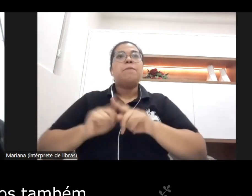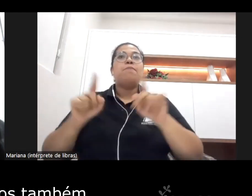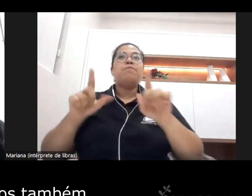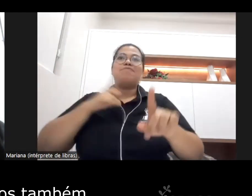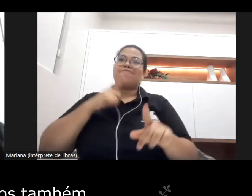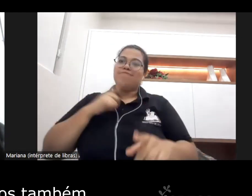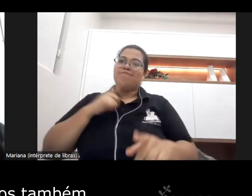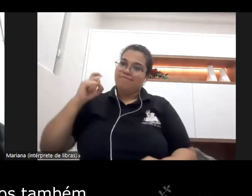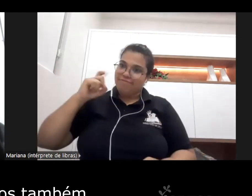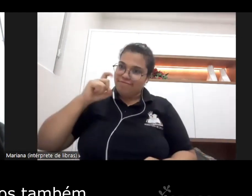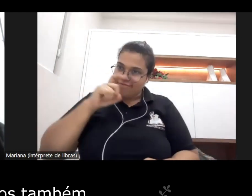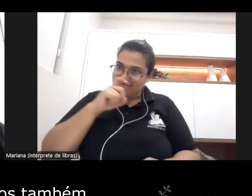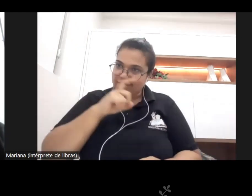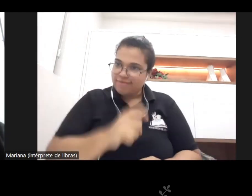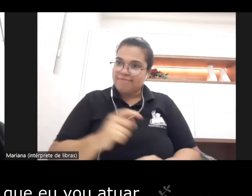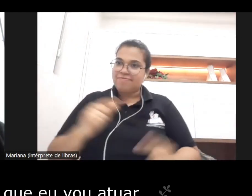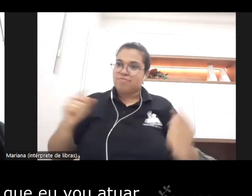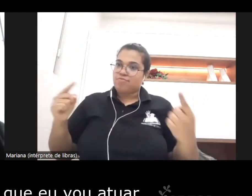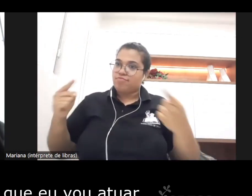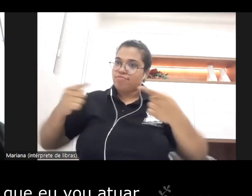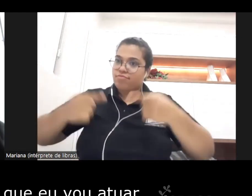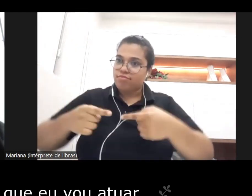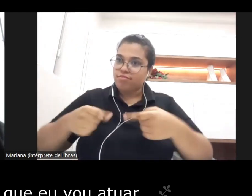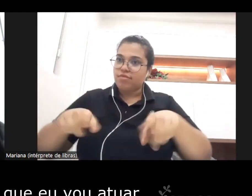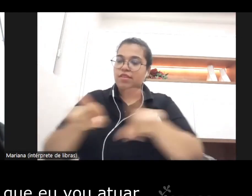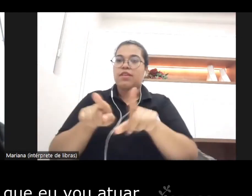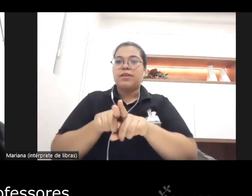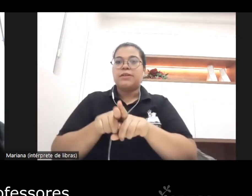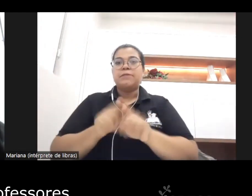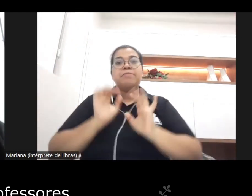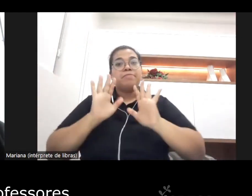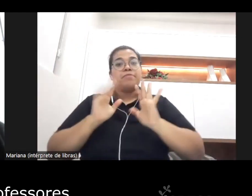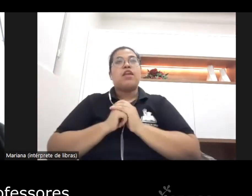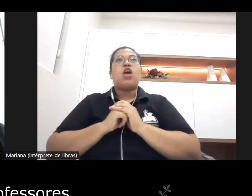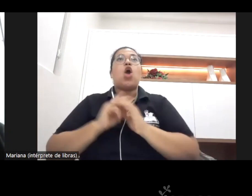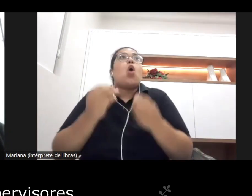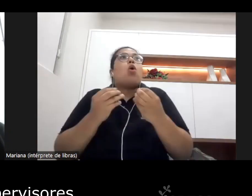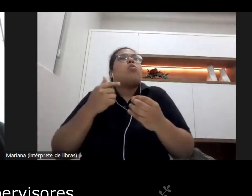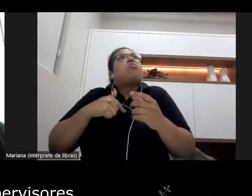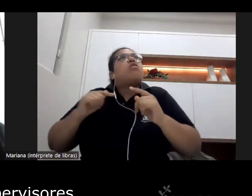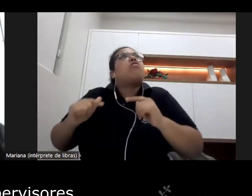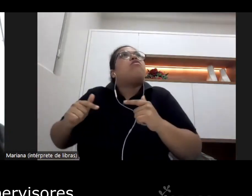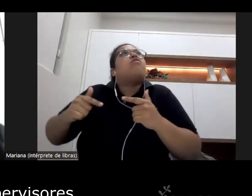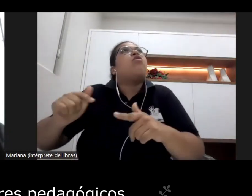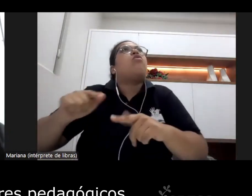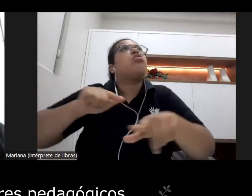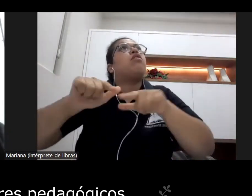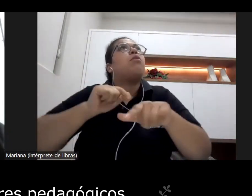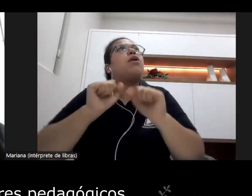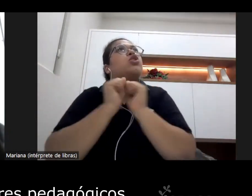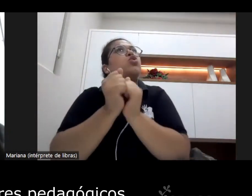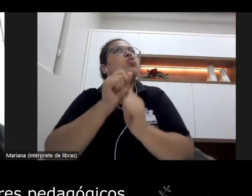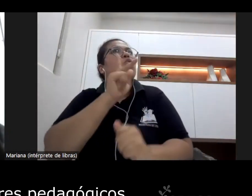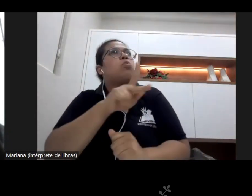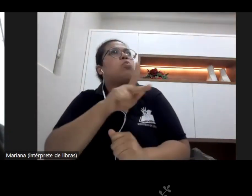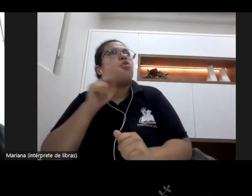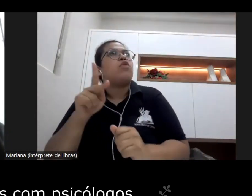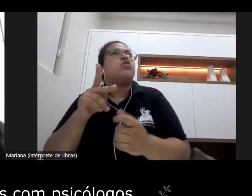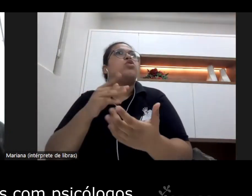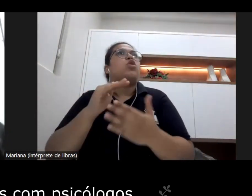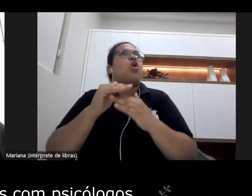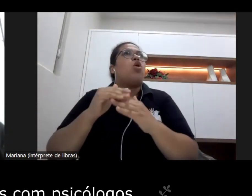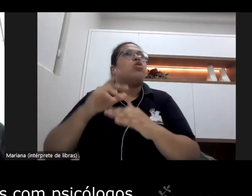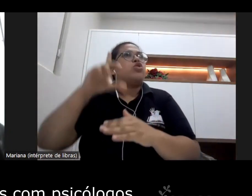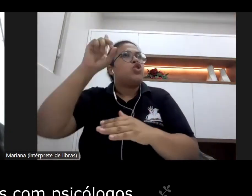desafios também quer dizer como que eu vou atuar com professores com supervisores com orientadores pedagógicos